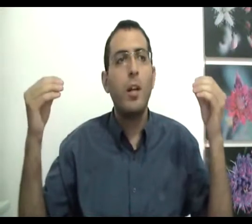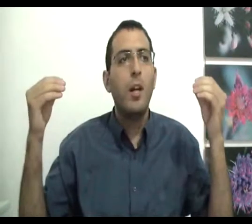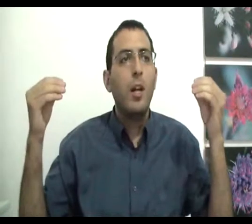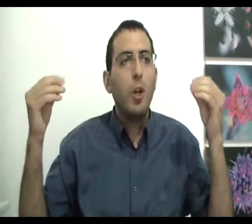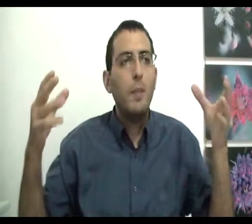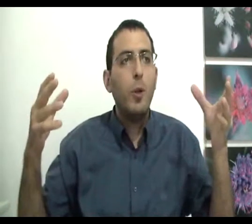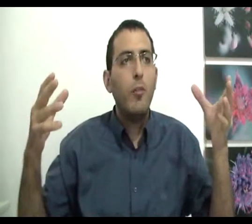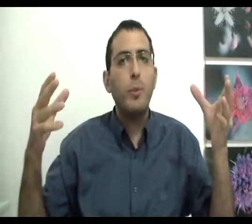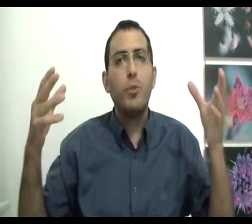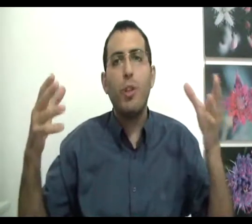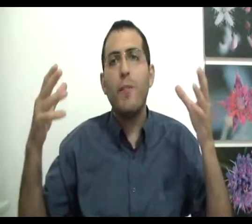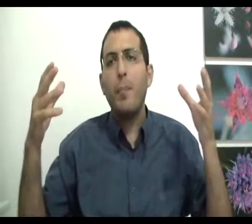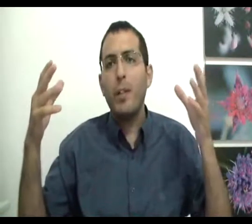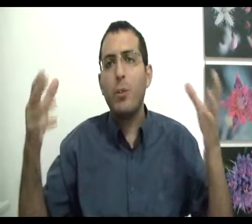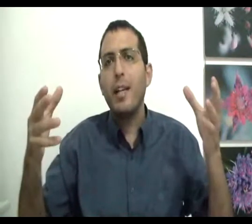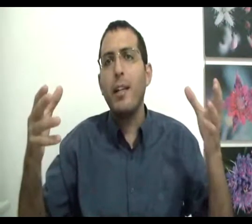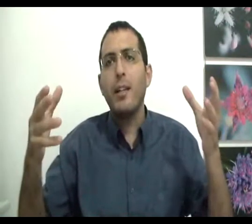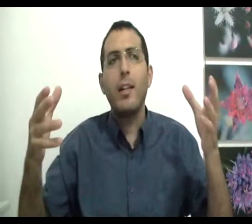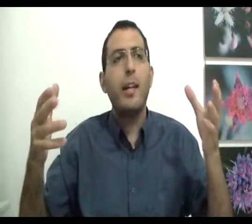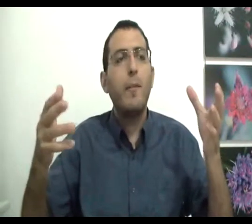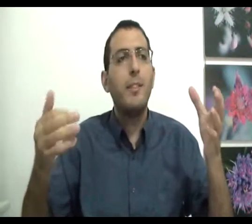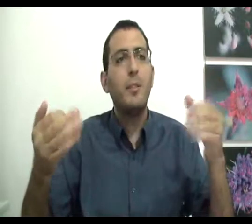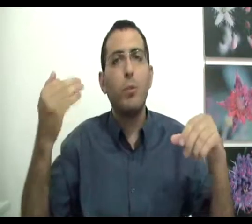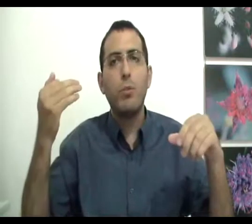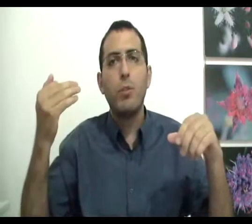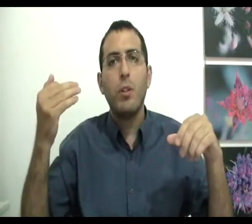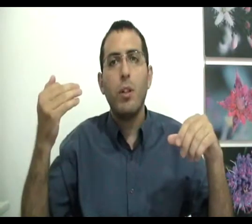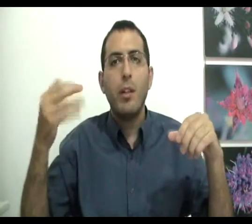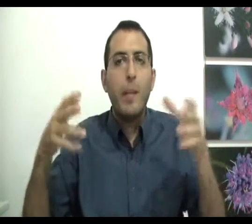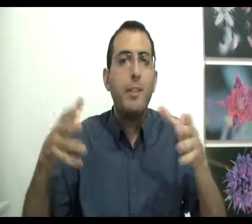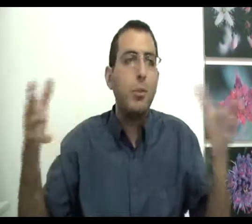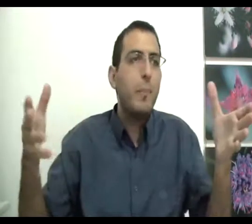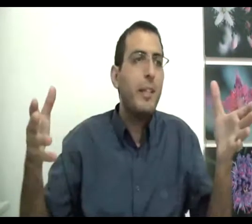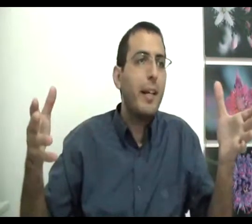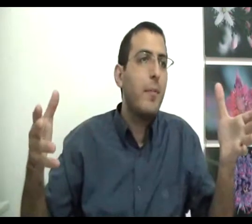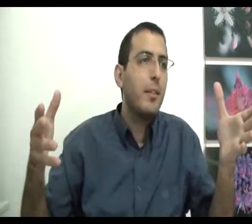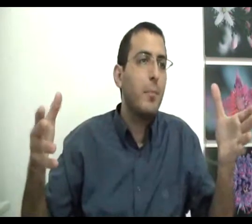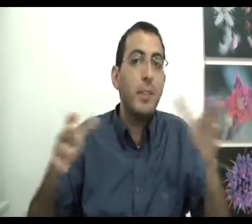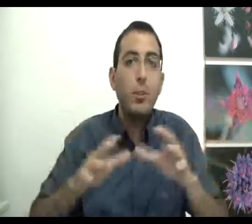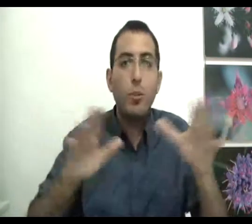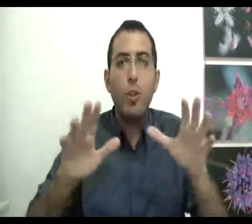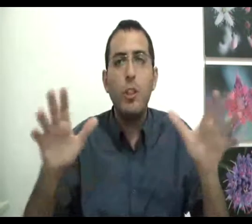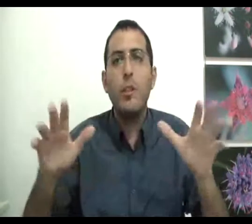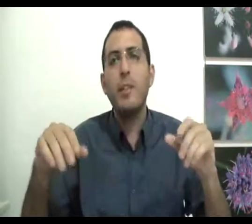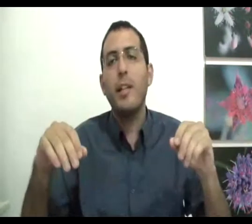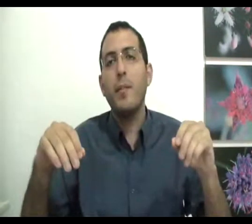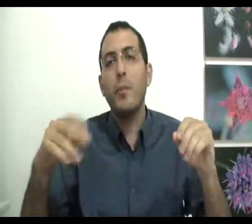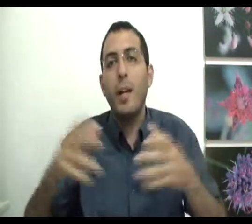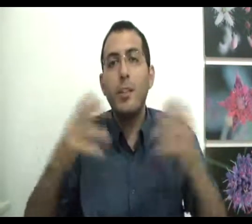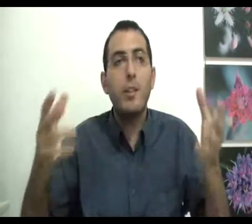קודם כל יש פה סוג של דבר פרדוקסלי כי המציאות תמיד קיימת מציאות כלשהי תמיד קיימת ומאחר שהיא